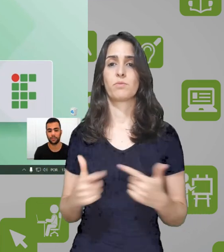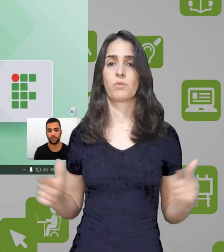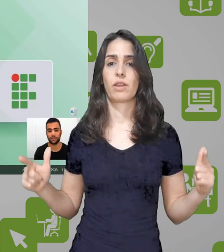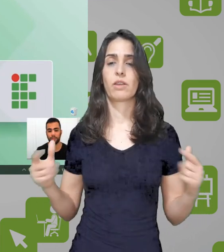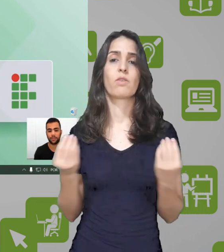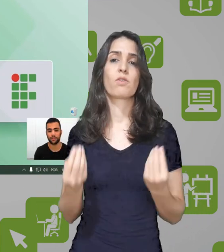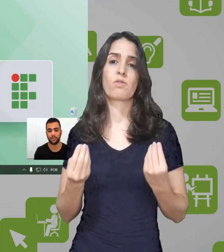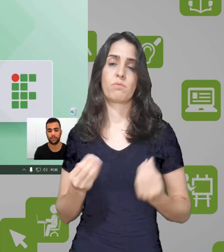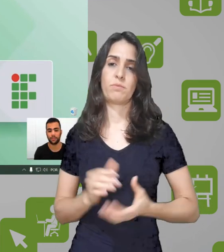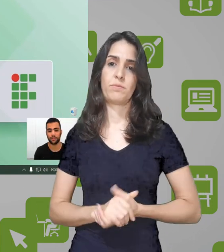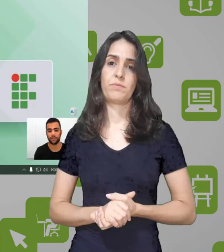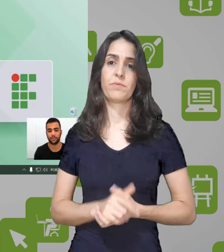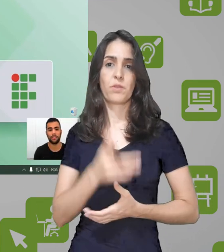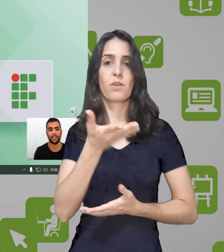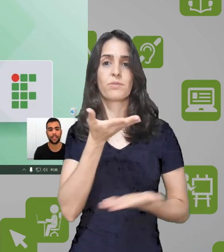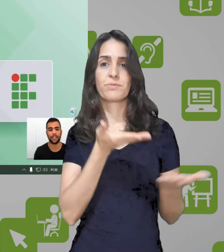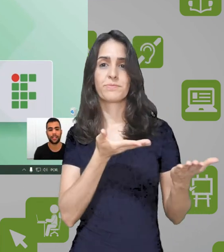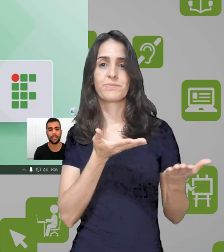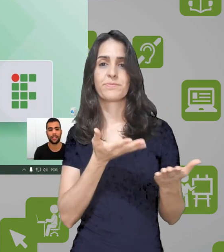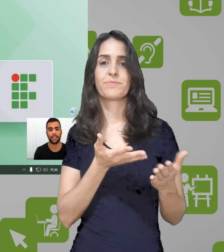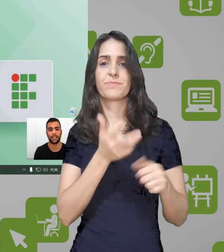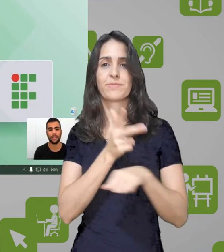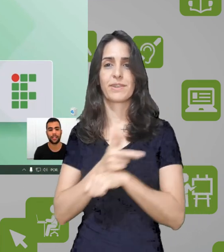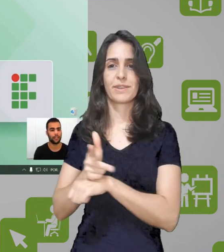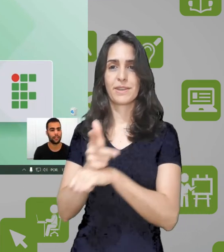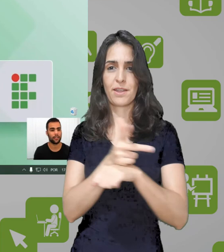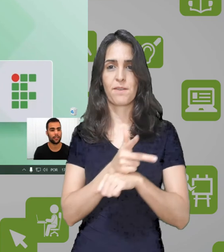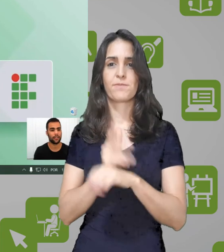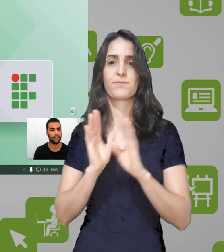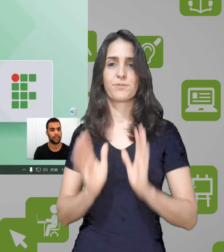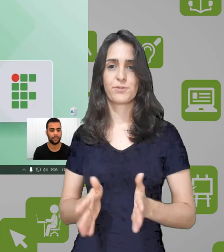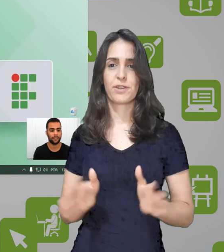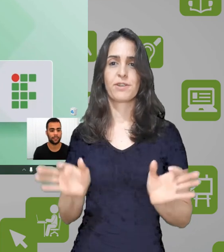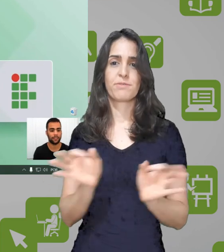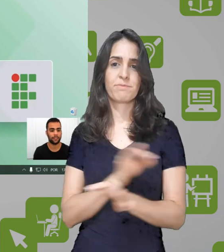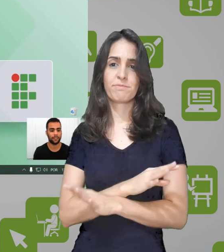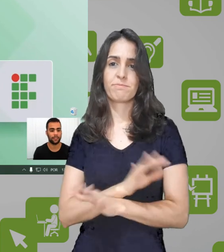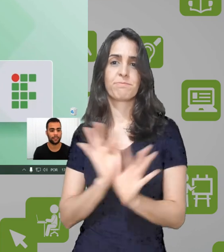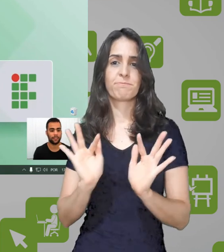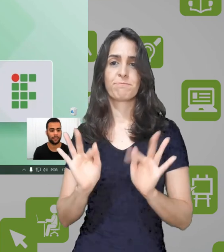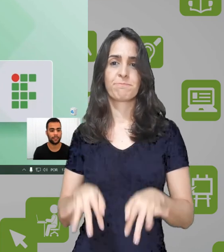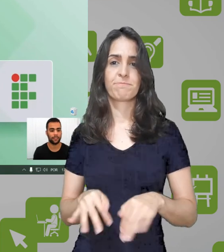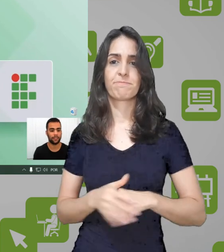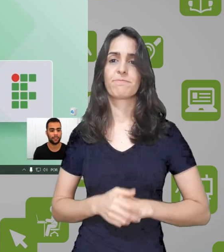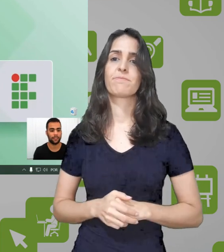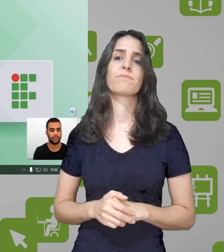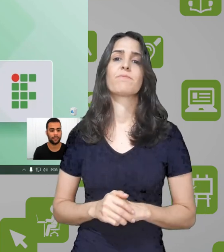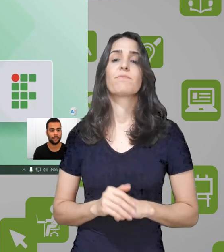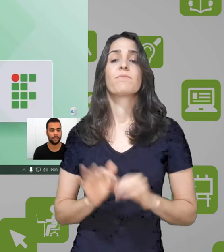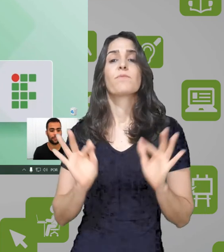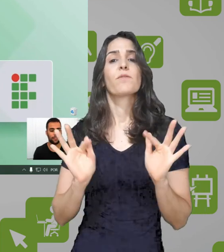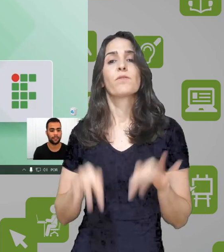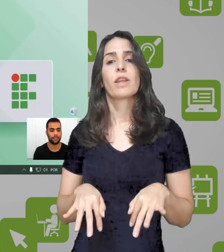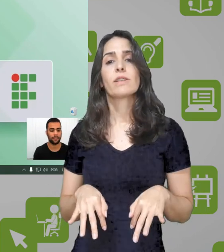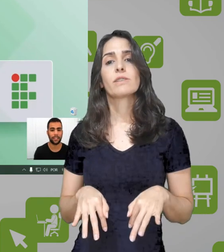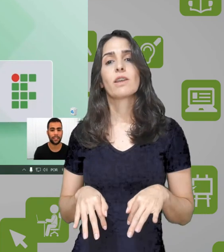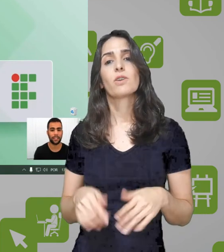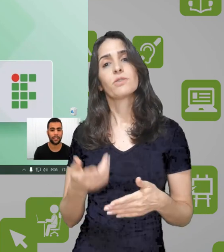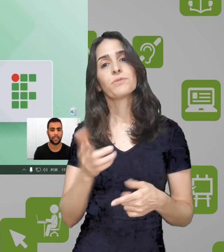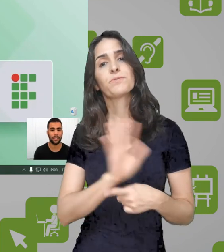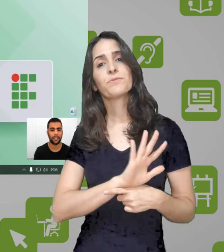agora, agora sem a webcam, vai ficar da seguinte forma. Já está fazendo a gravação, tal, beleza? Já vou